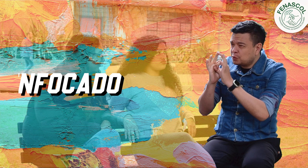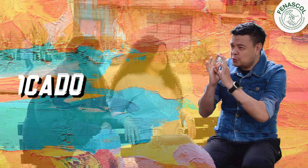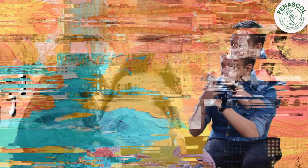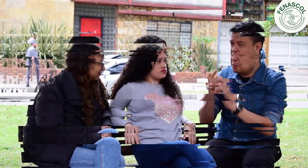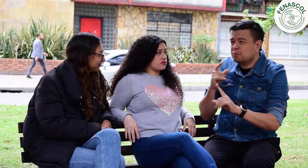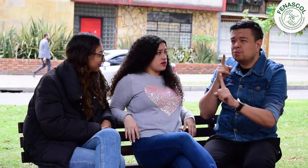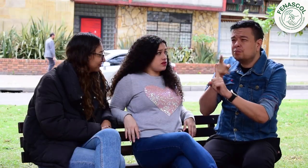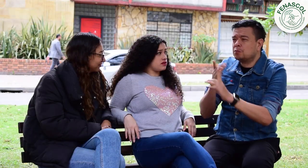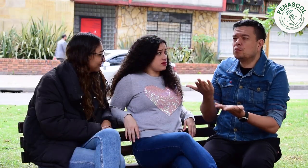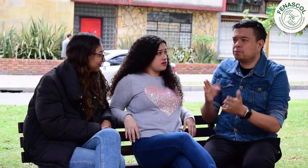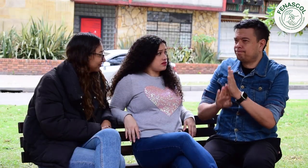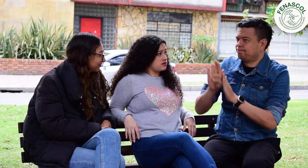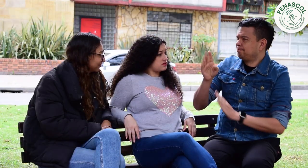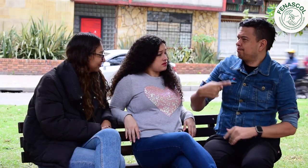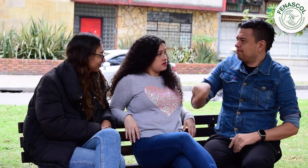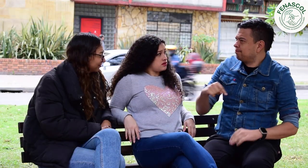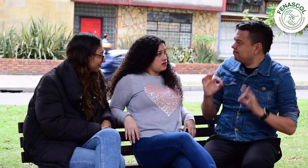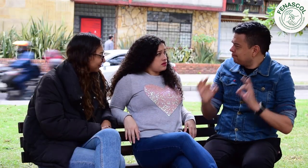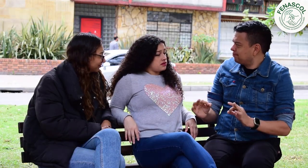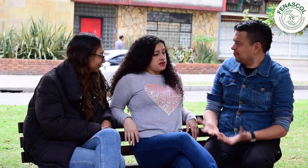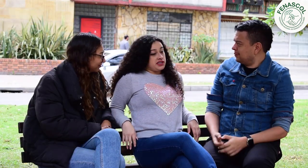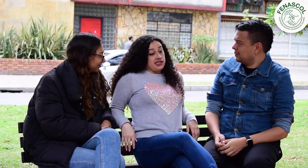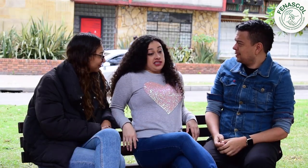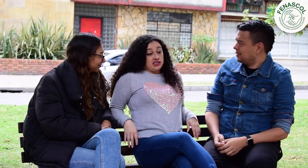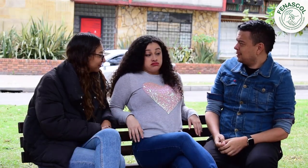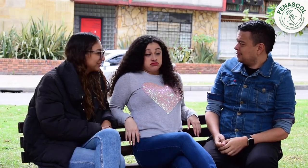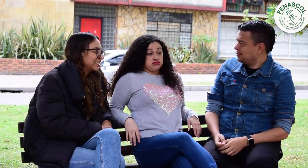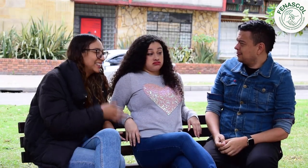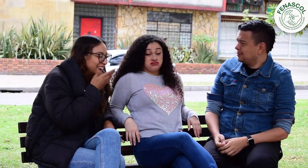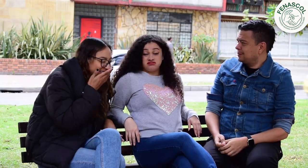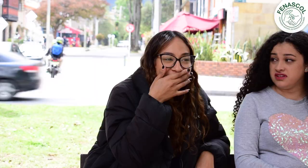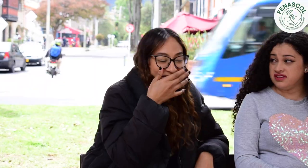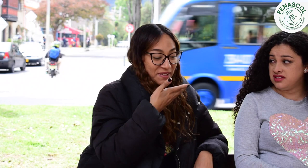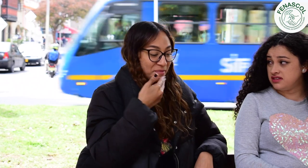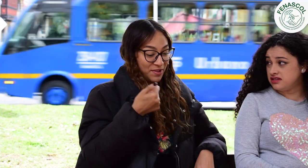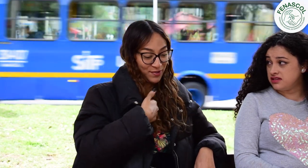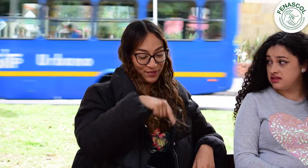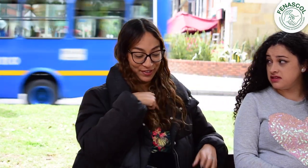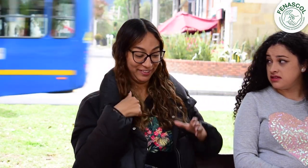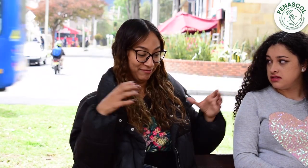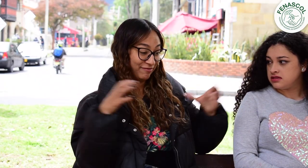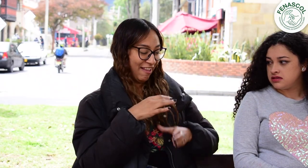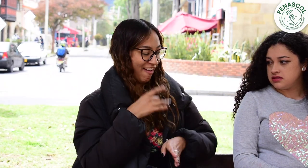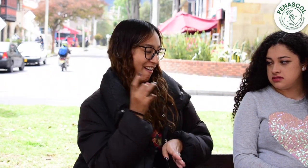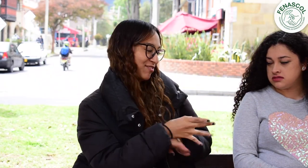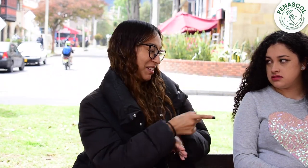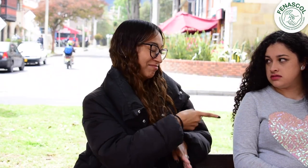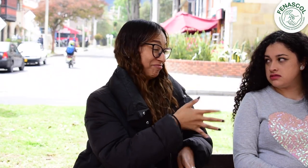Para lograr nuestro objetivo, para que tengamos éxito. Uff. Nosotros somos mejores que ustedes.